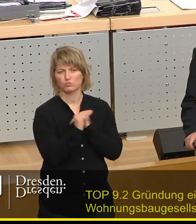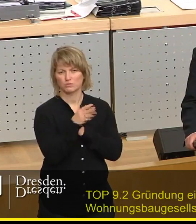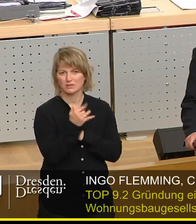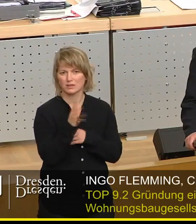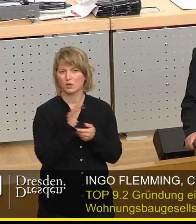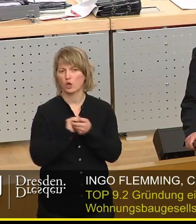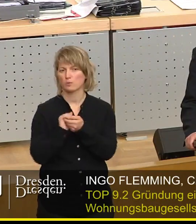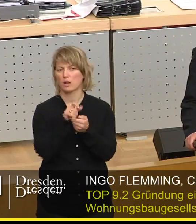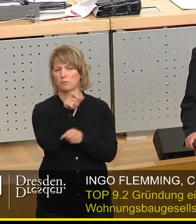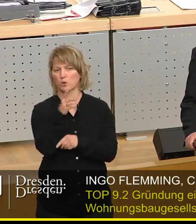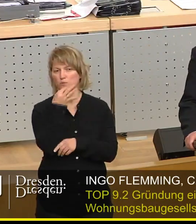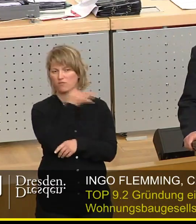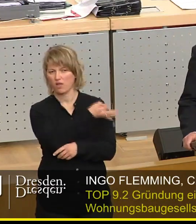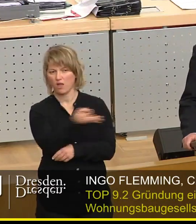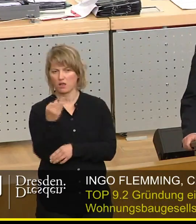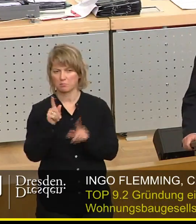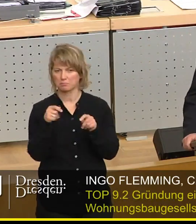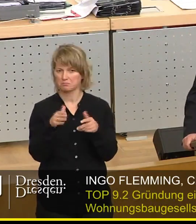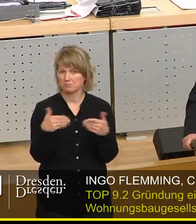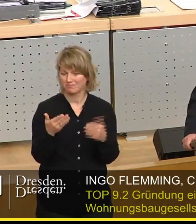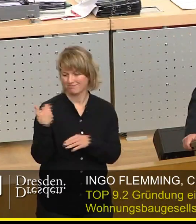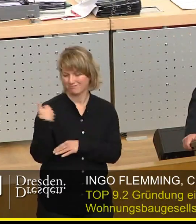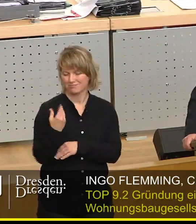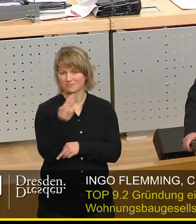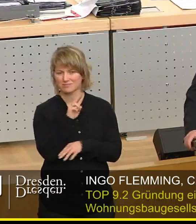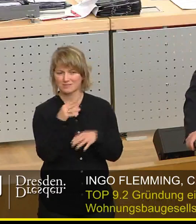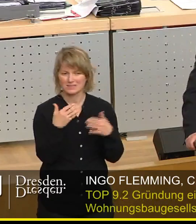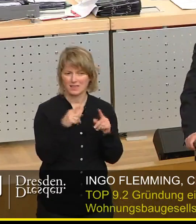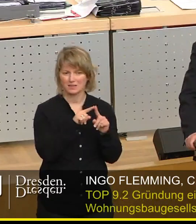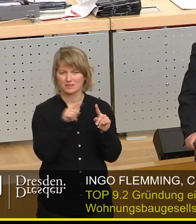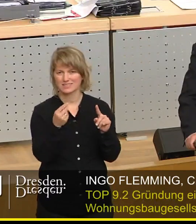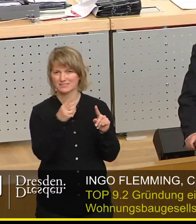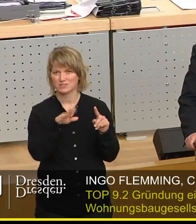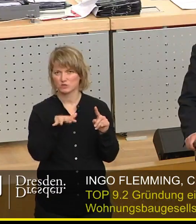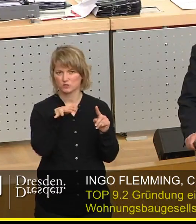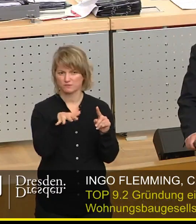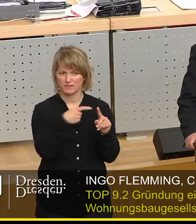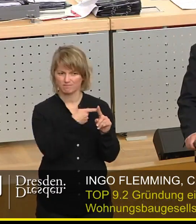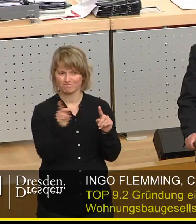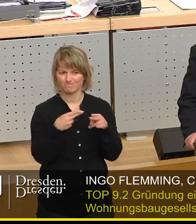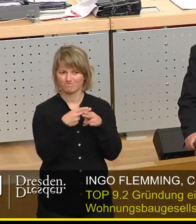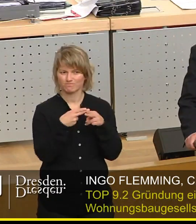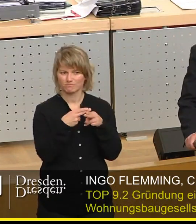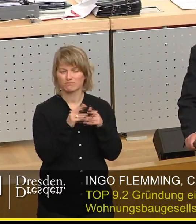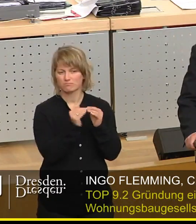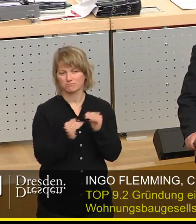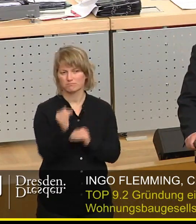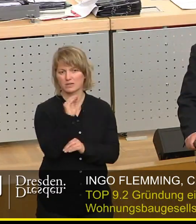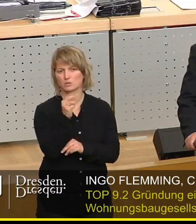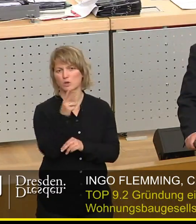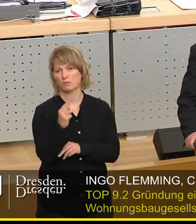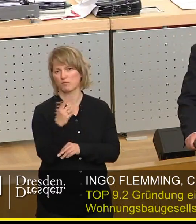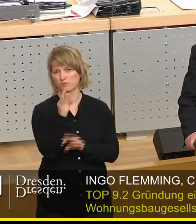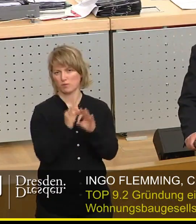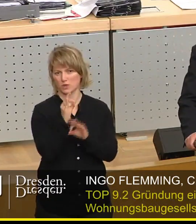kommunale Bürgerumfrage hat ergeben, dass zwischen 2010 2015 im Durchschnitt die Mieten 2,5 Prozent bei den